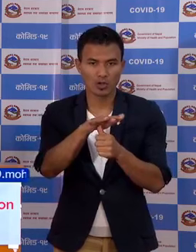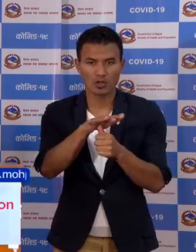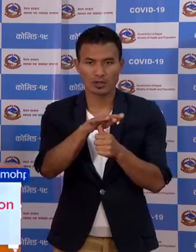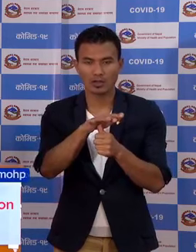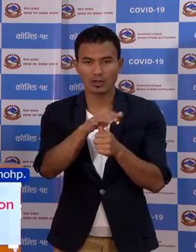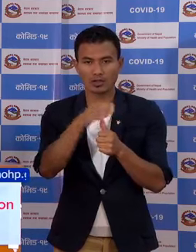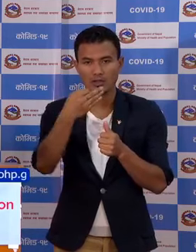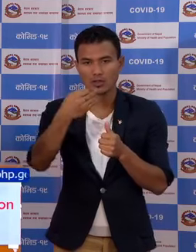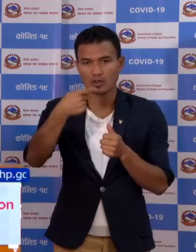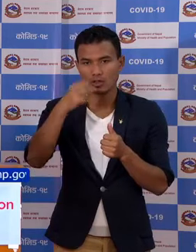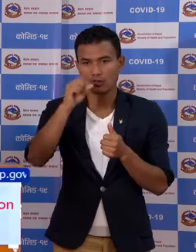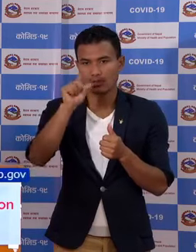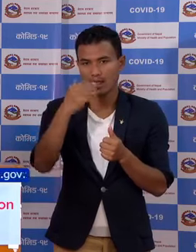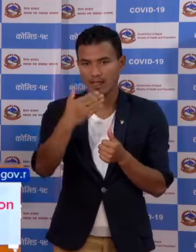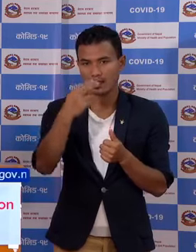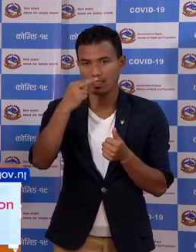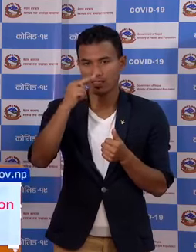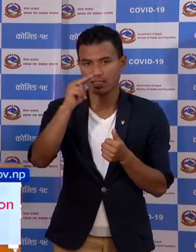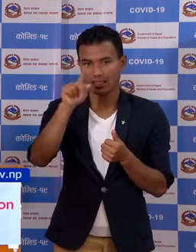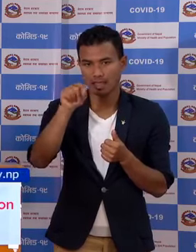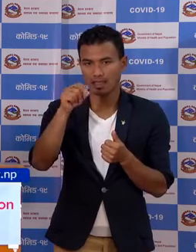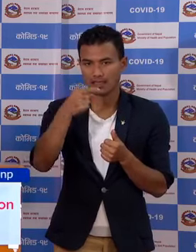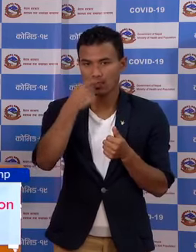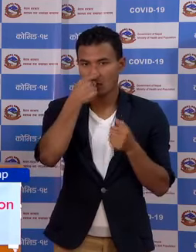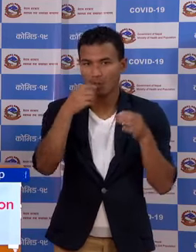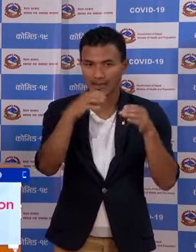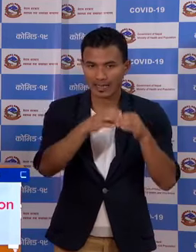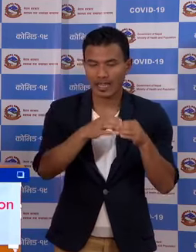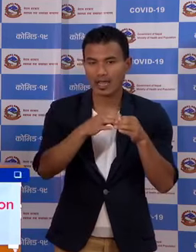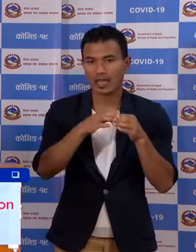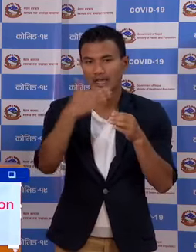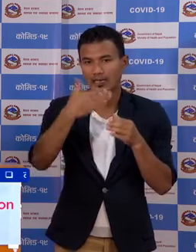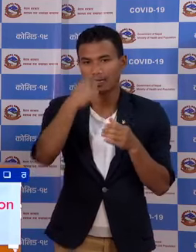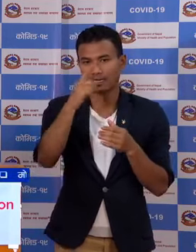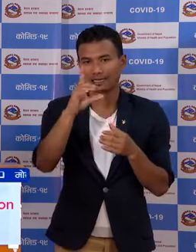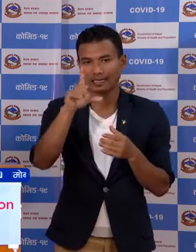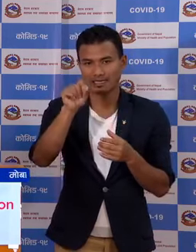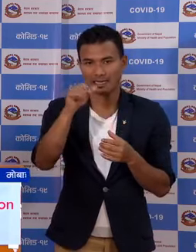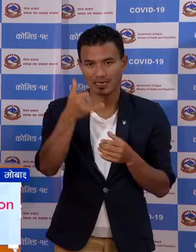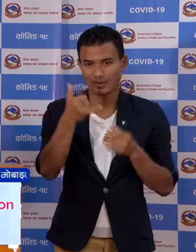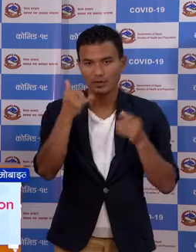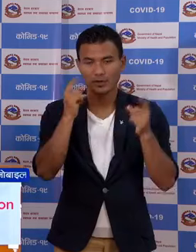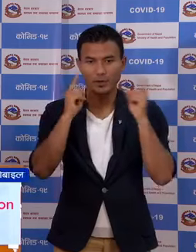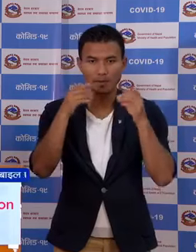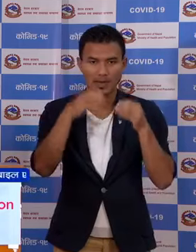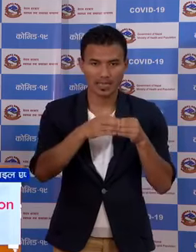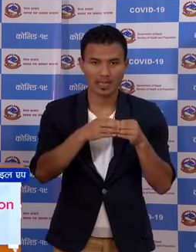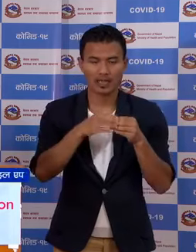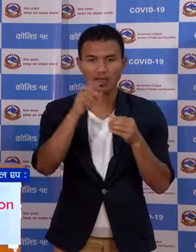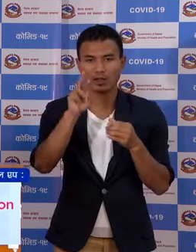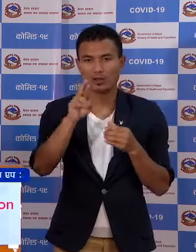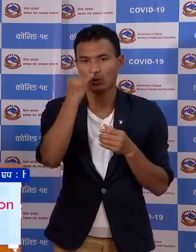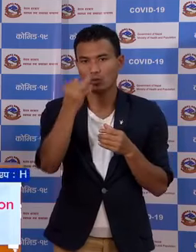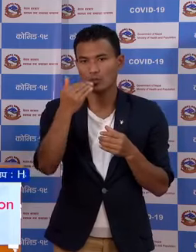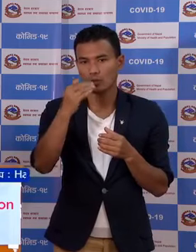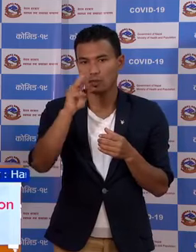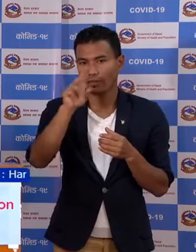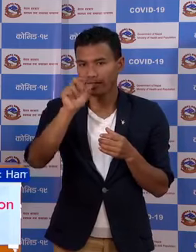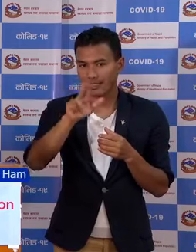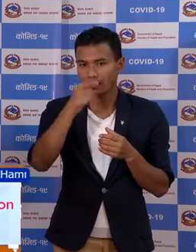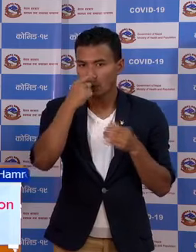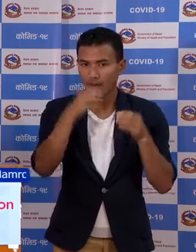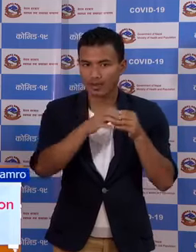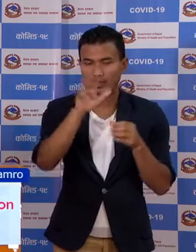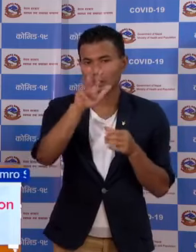मोरंग धनपाल थान कापा गाउपालीका लेट नगर्पालीका र उतामा गाउपालीका को नव जना